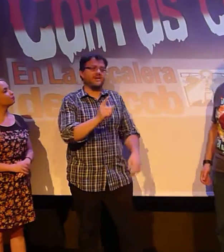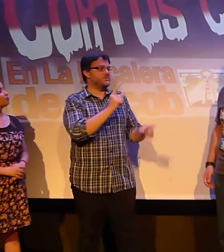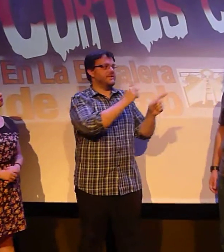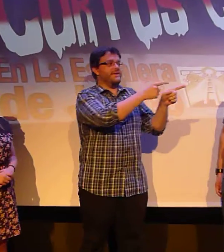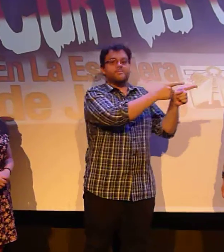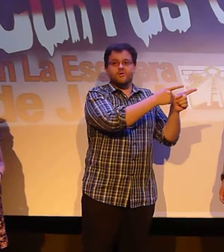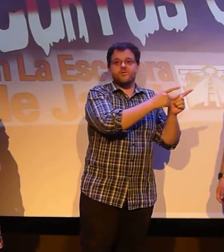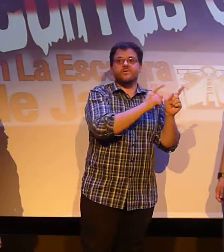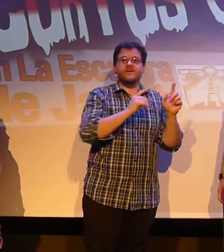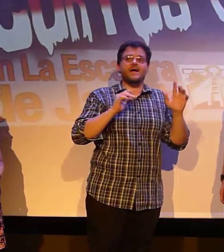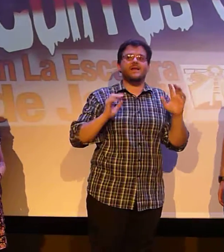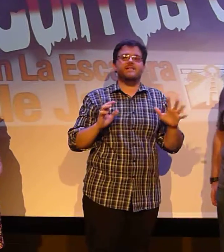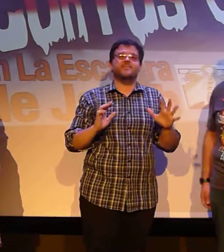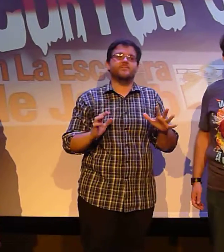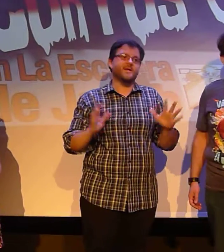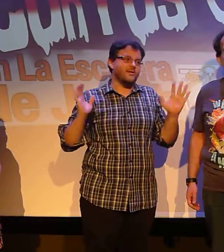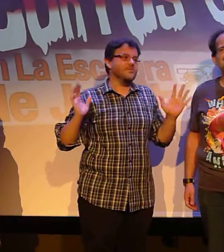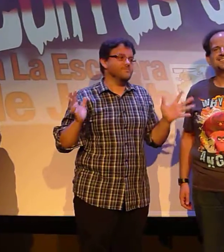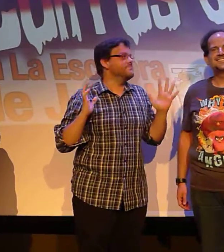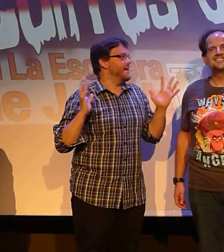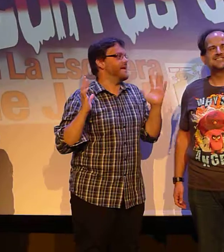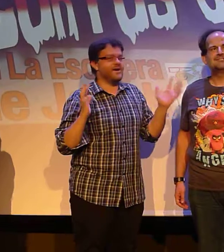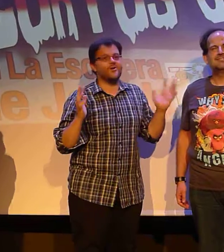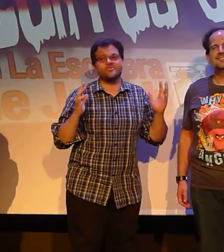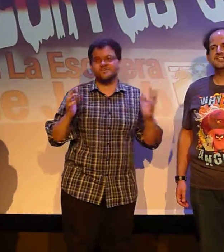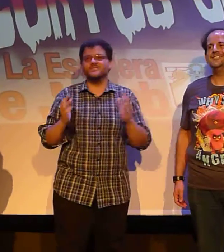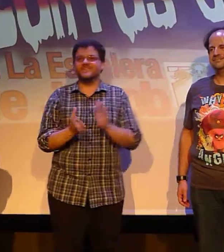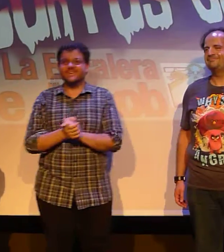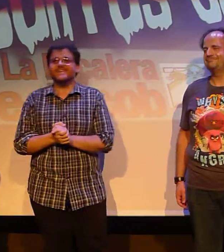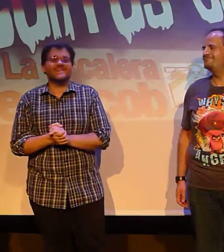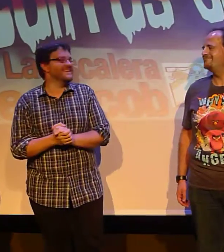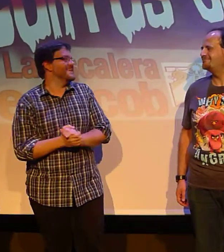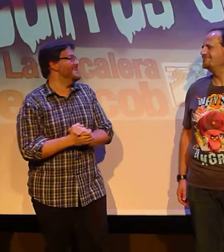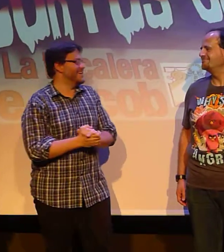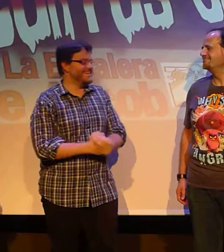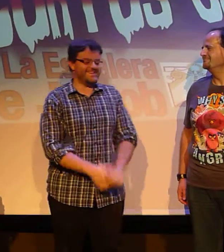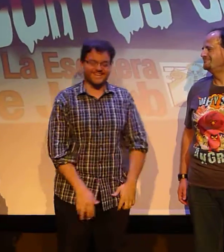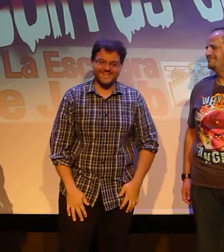Negocié que no saliera Mongo en la gala de hoy, pero me ha ganado José Luis.